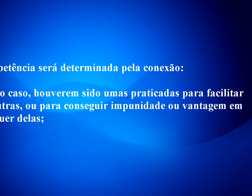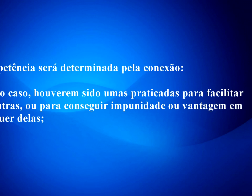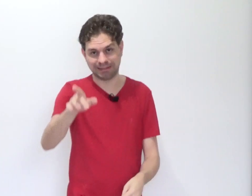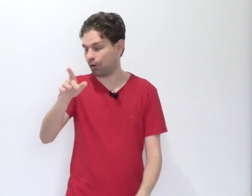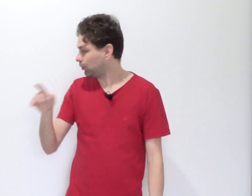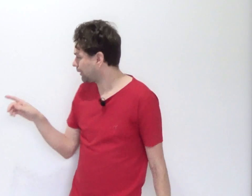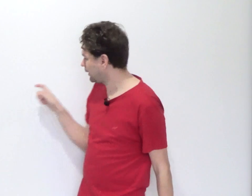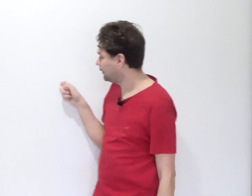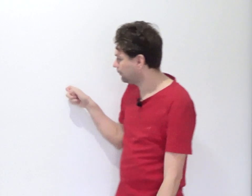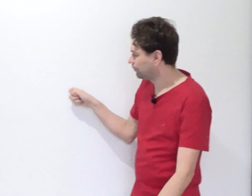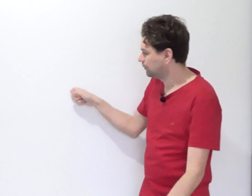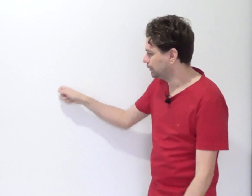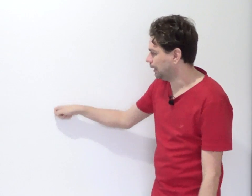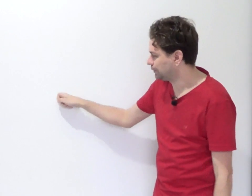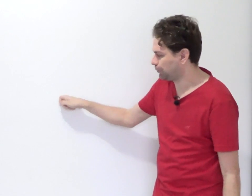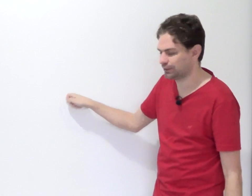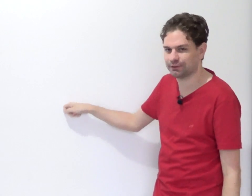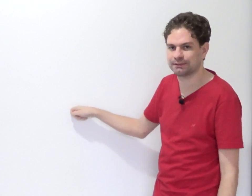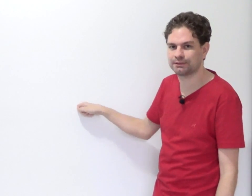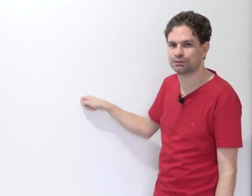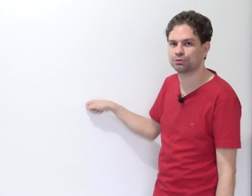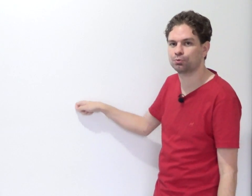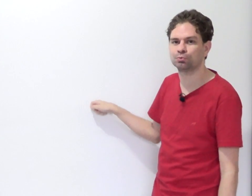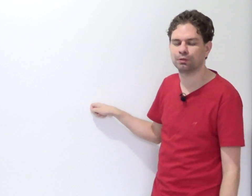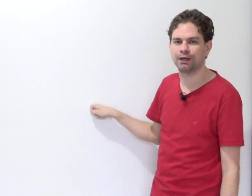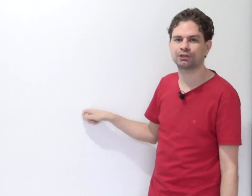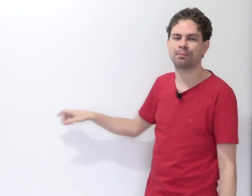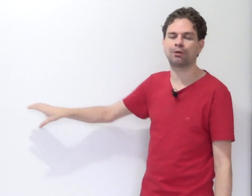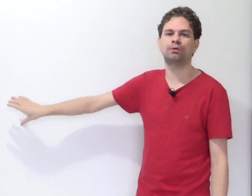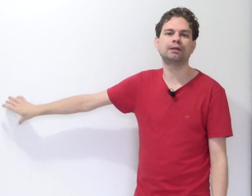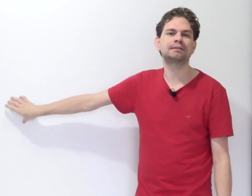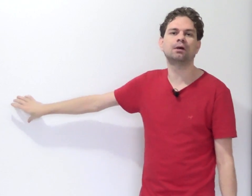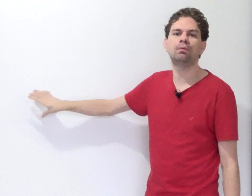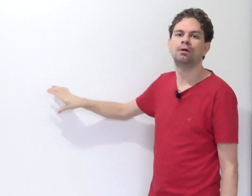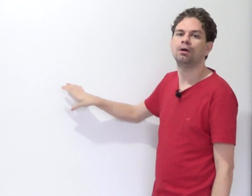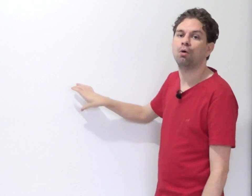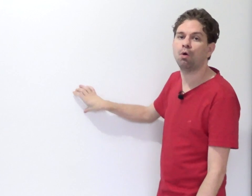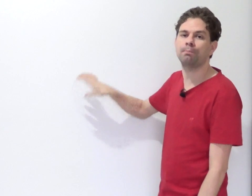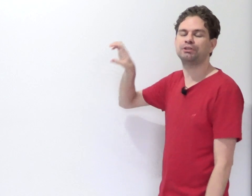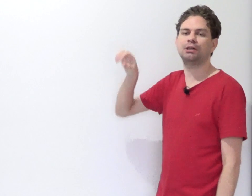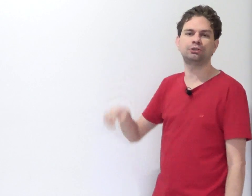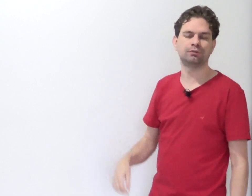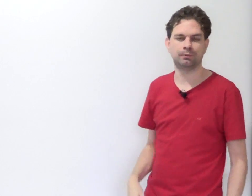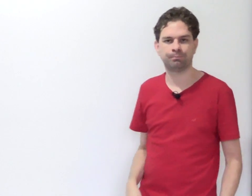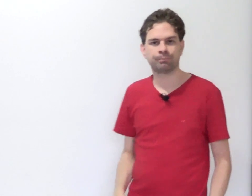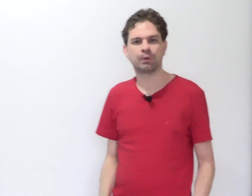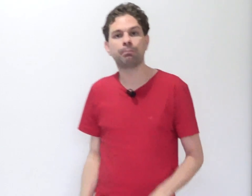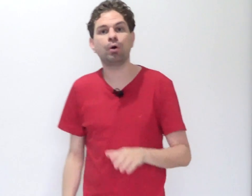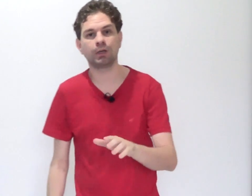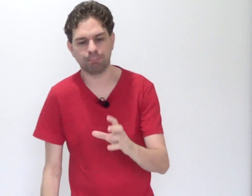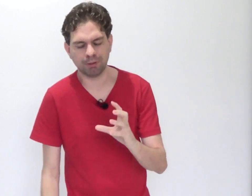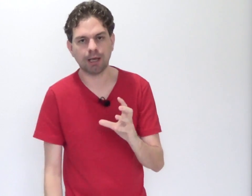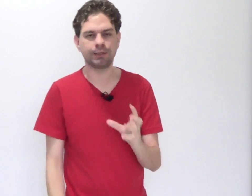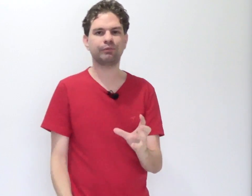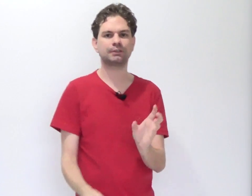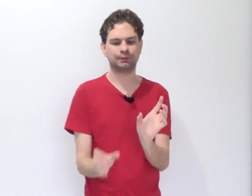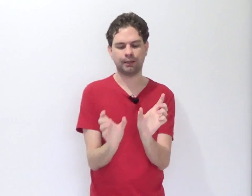aí você vai colocar aqui. Artigo 76, inciso segundo. É a chamada conexão objetiva. Por quê? Porque aqui você tem